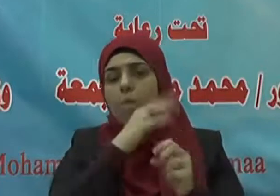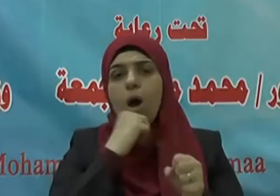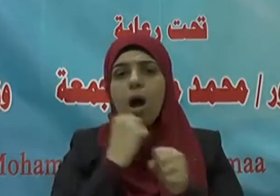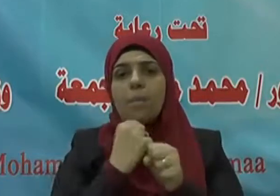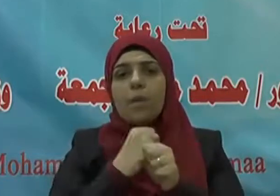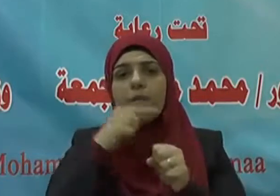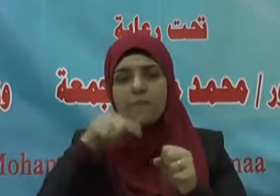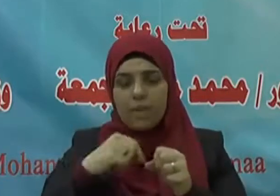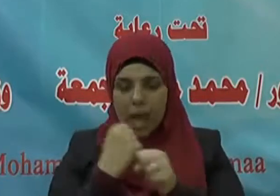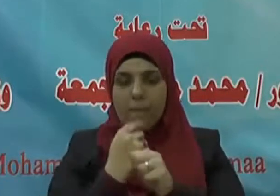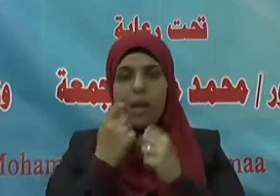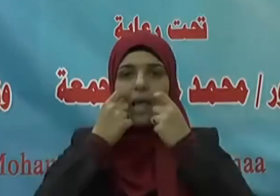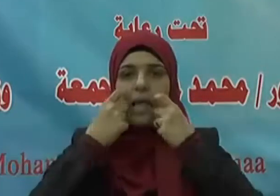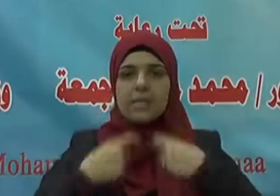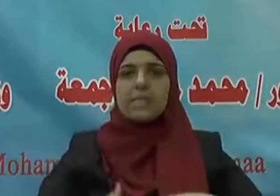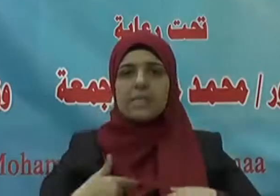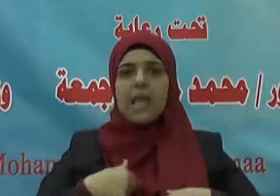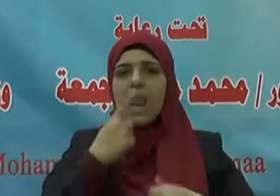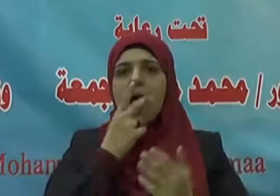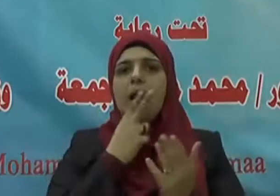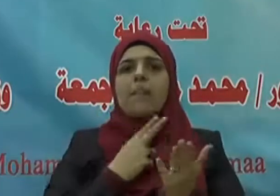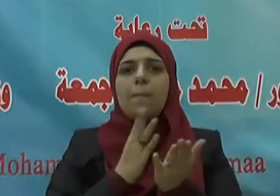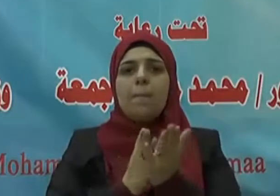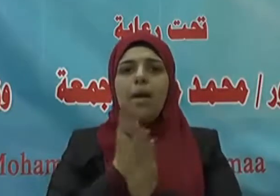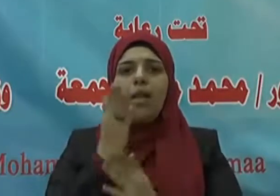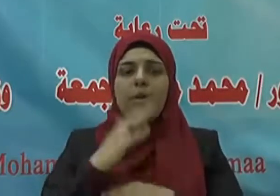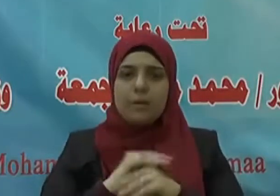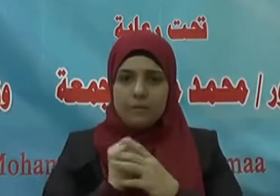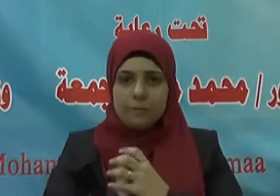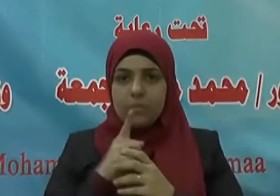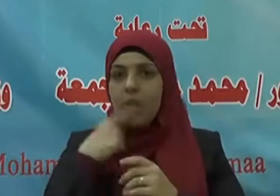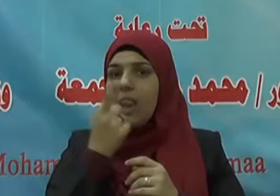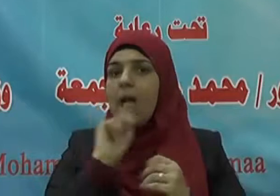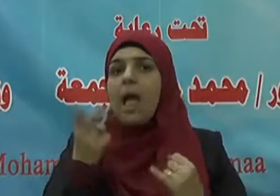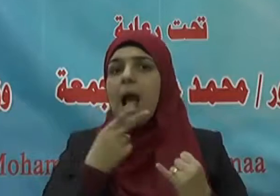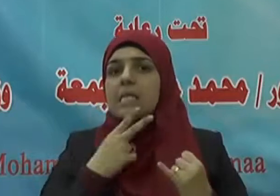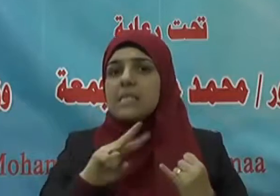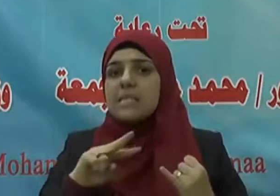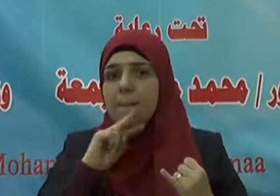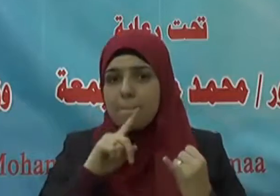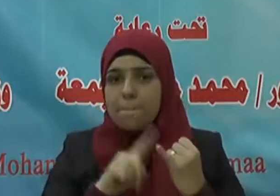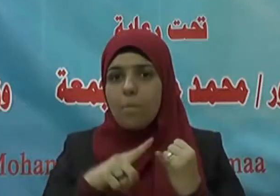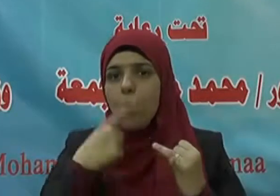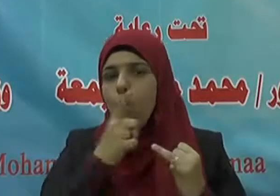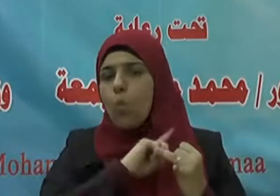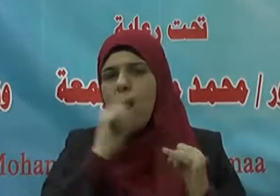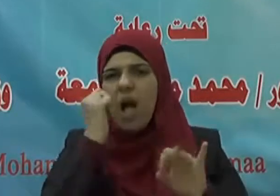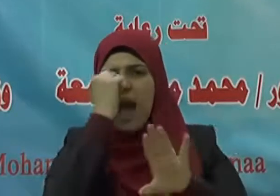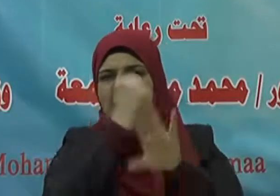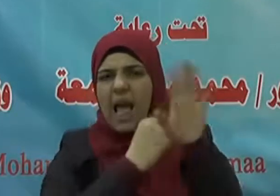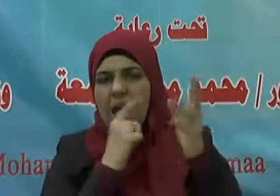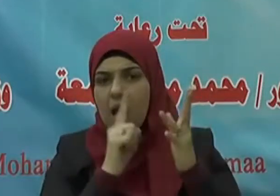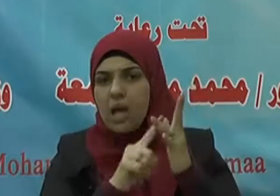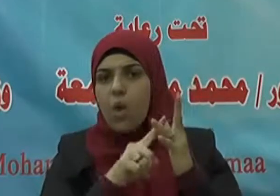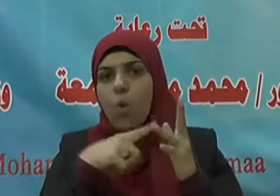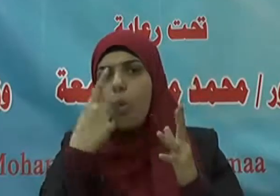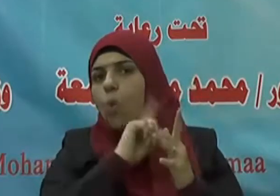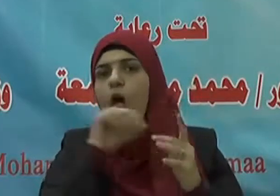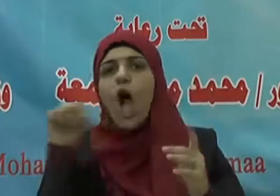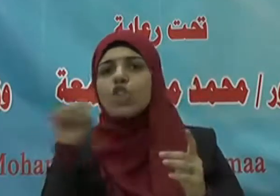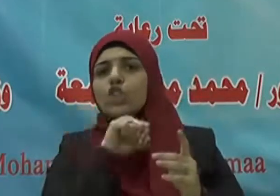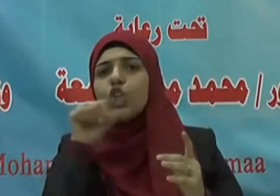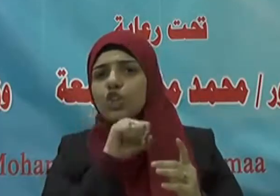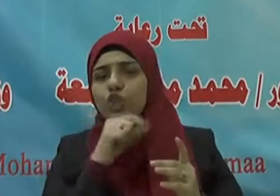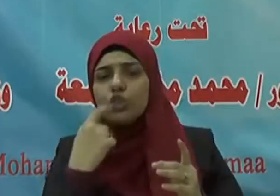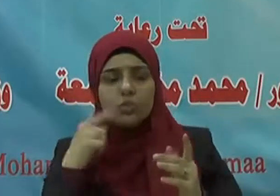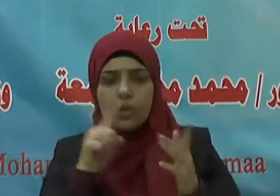يظهر أثرها في سلوك الإنسان وأخلاقه فلا يكذب ولا يخون ولا